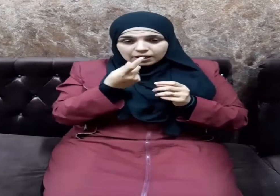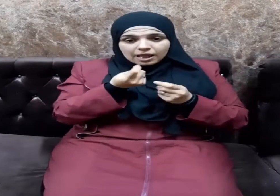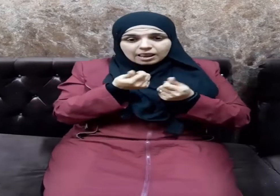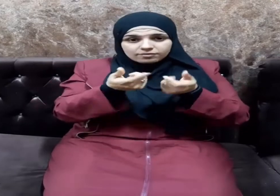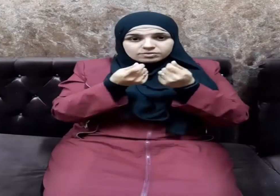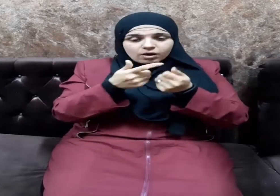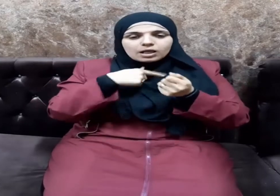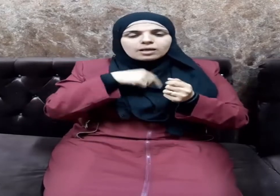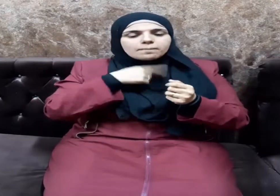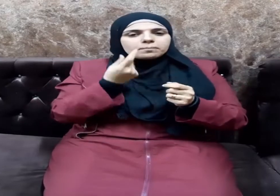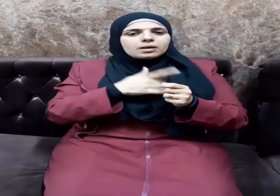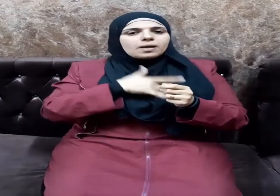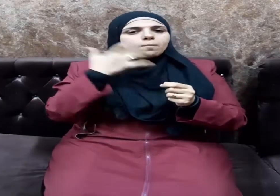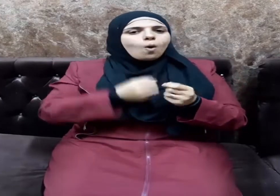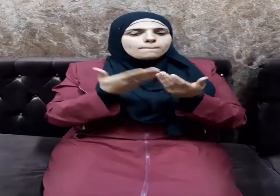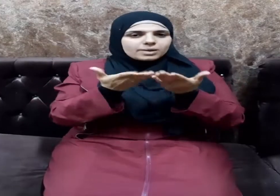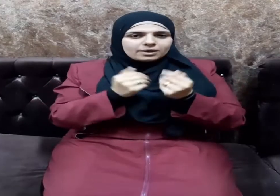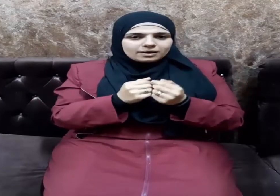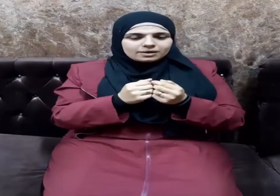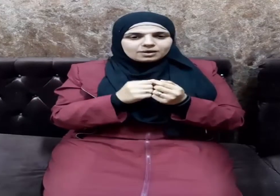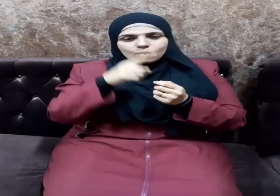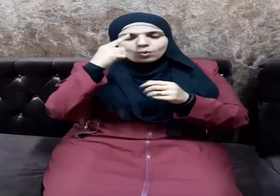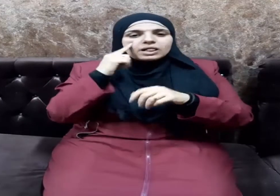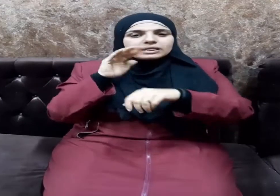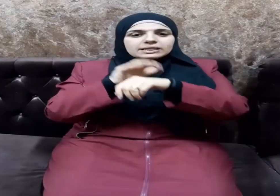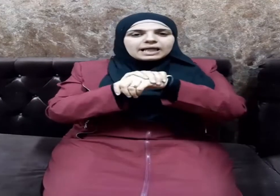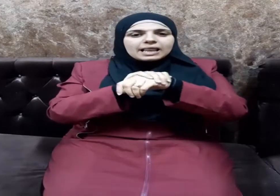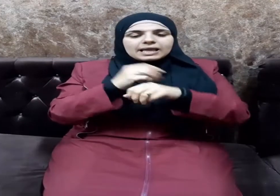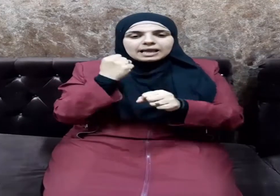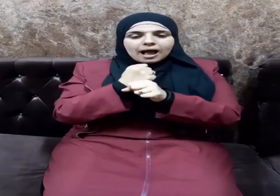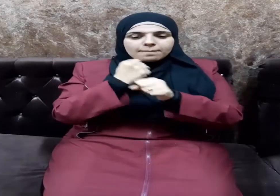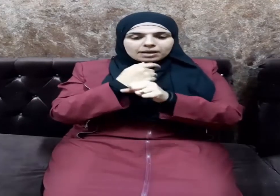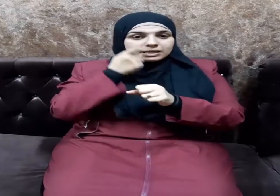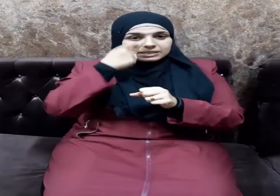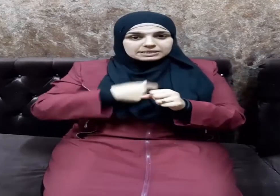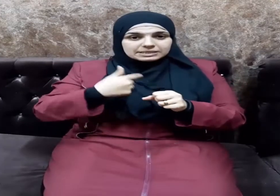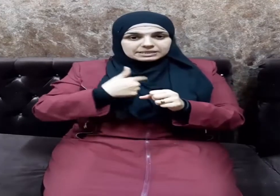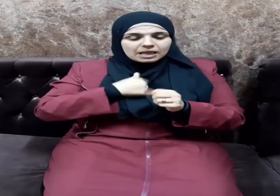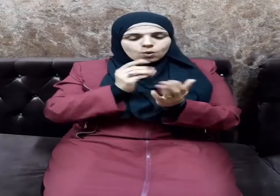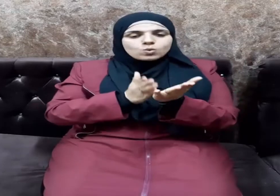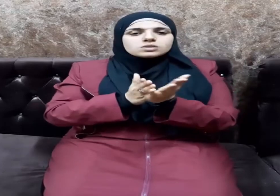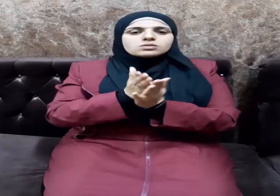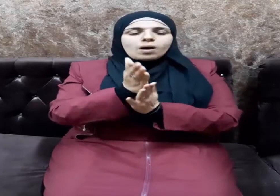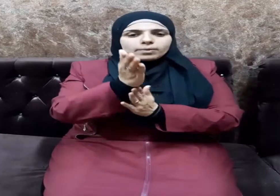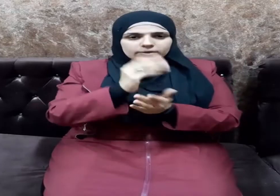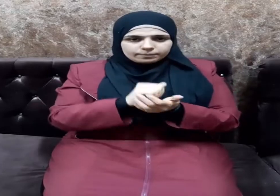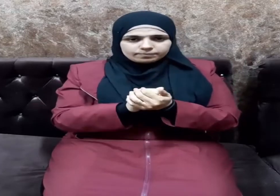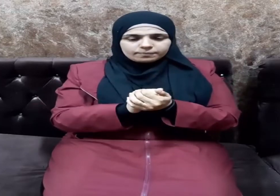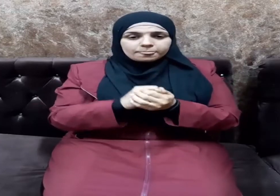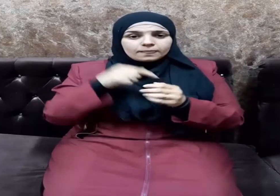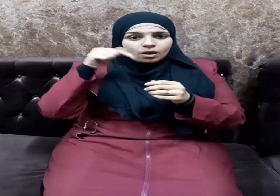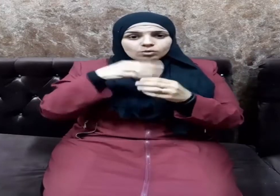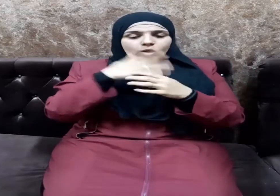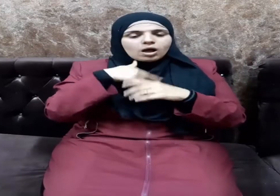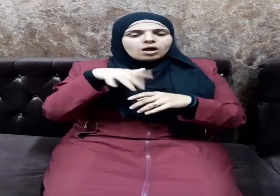دليل الإيمان ودليل صلاح المرء واستقامته به يعرف